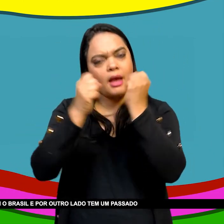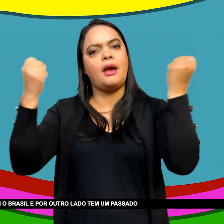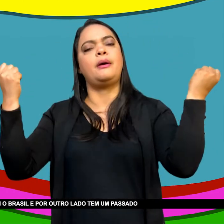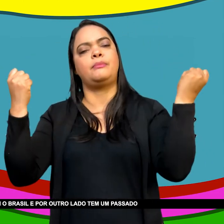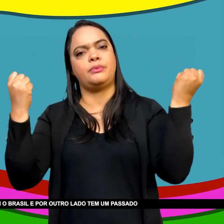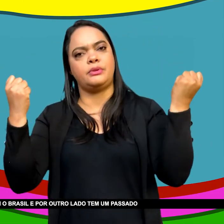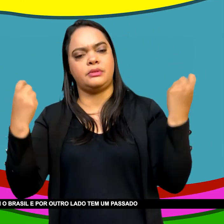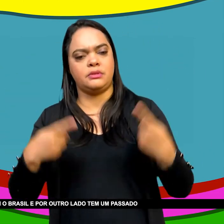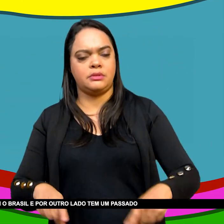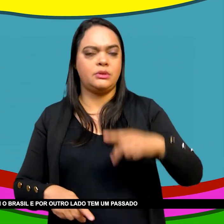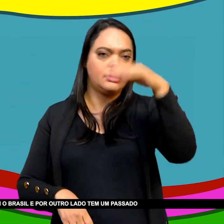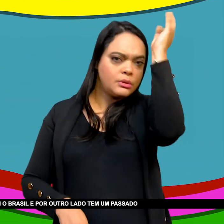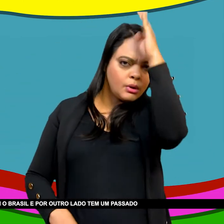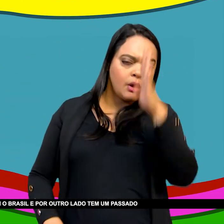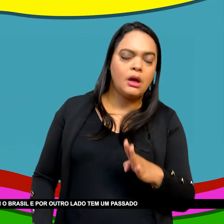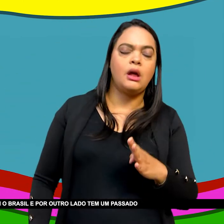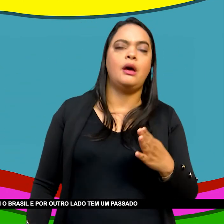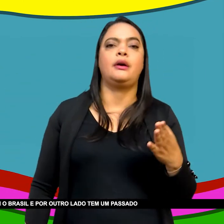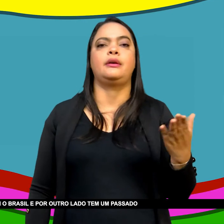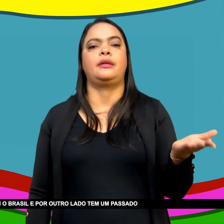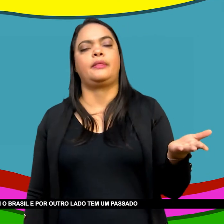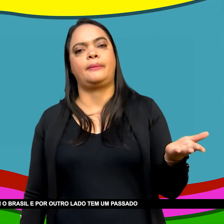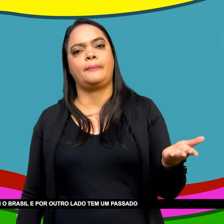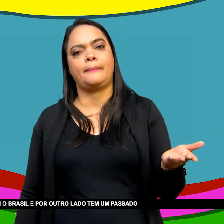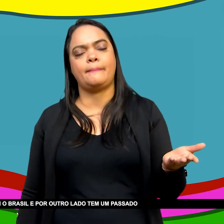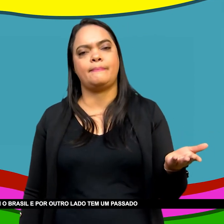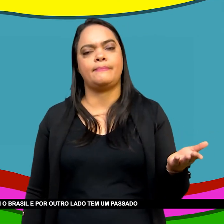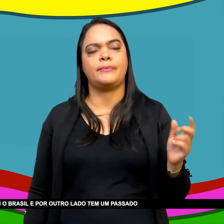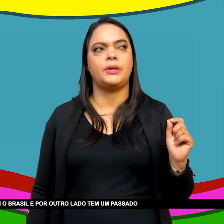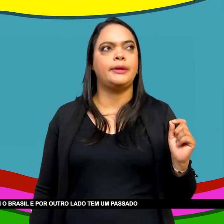Américas Abolir a escravidão O último Foi o Brasil